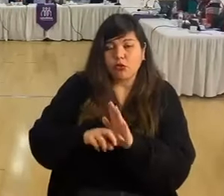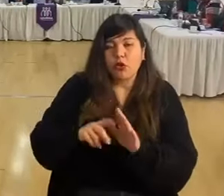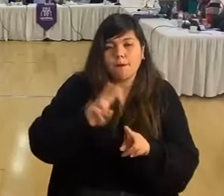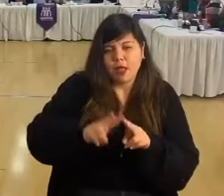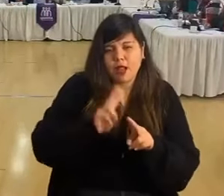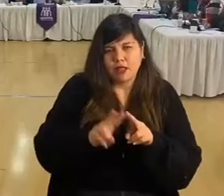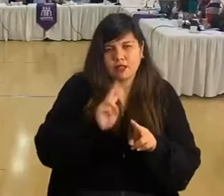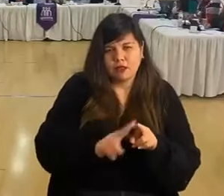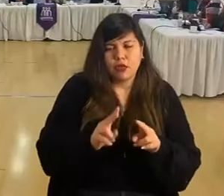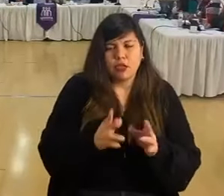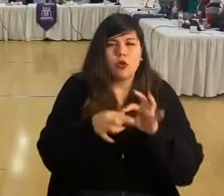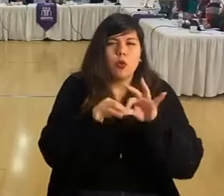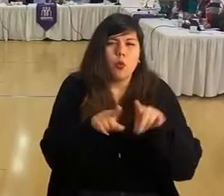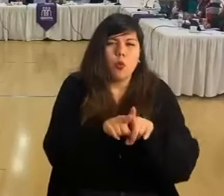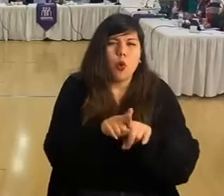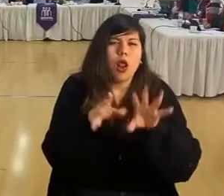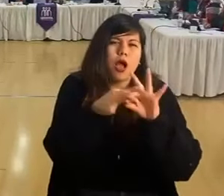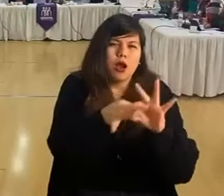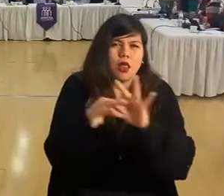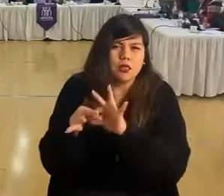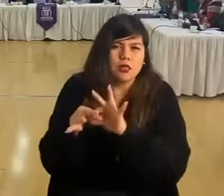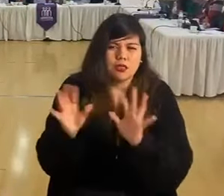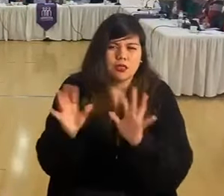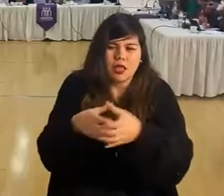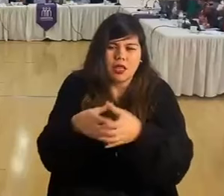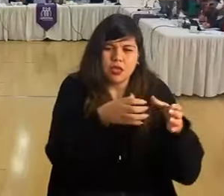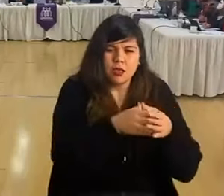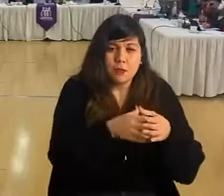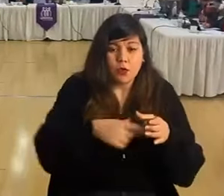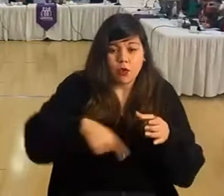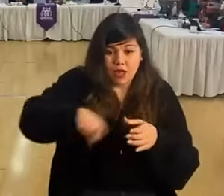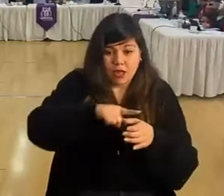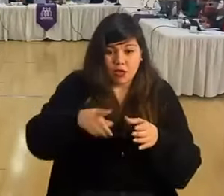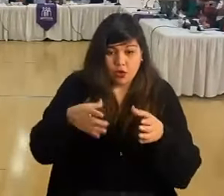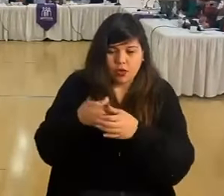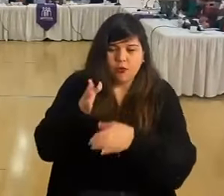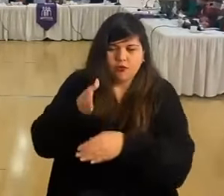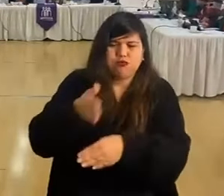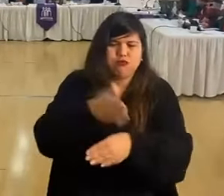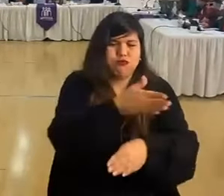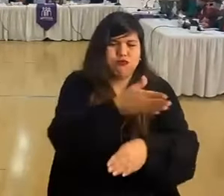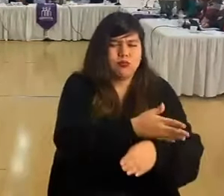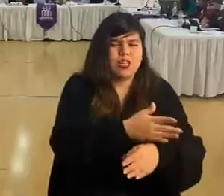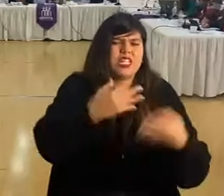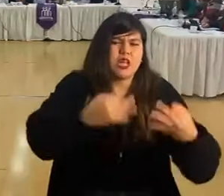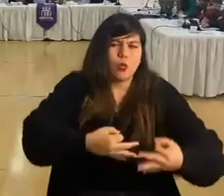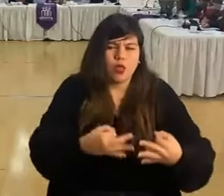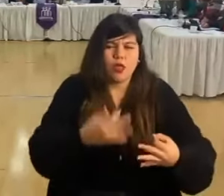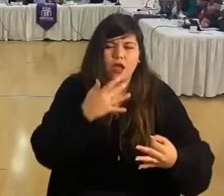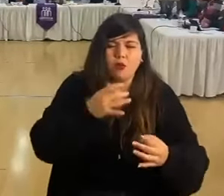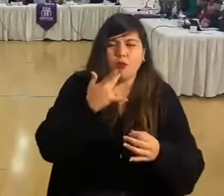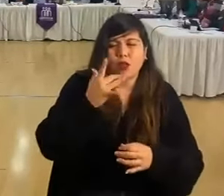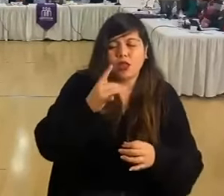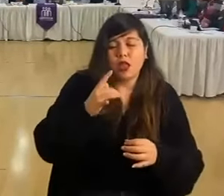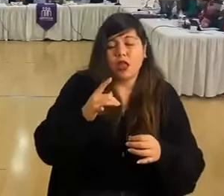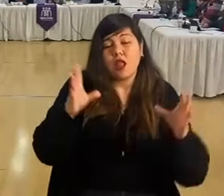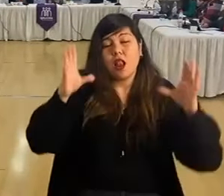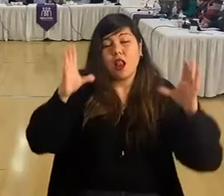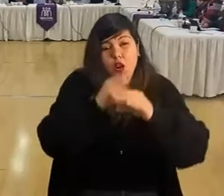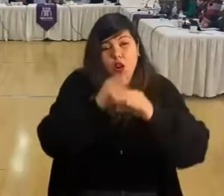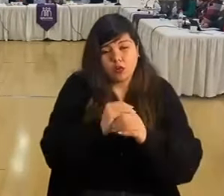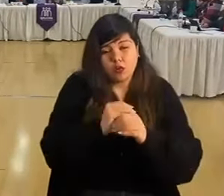Quiero agradecer a los equipos que estuvieron desplegados de operaciones, seguridad, porque estuvimos todas las noches en la calle.